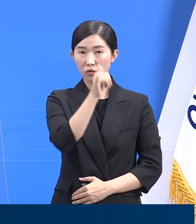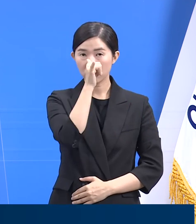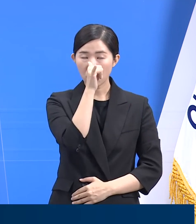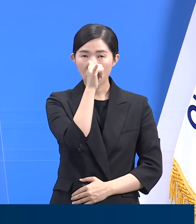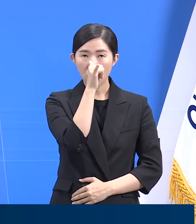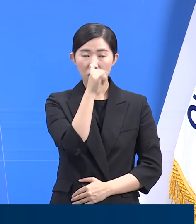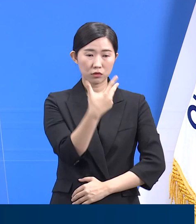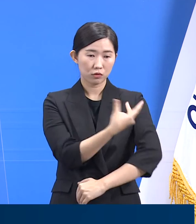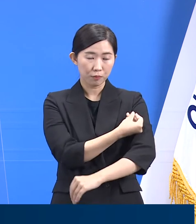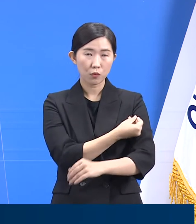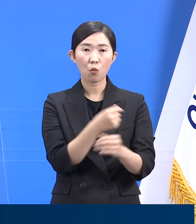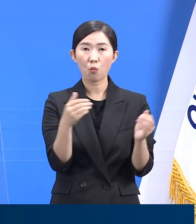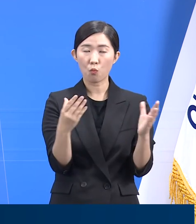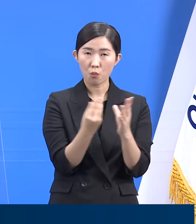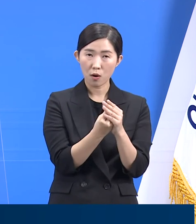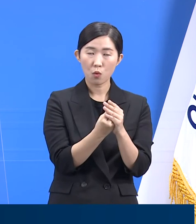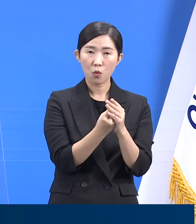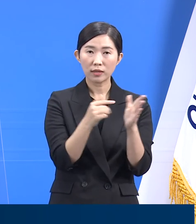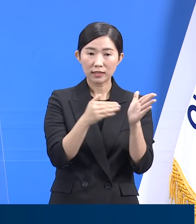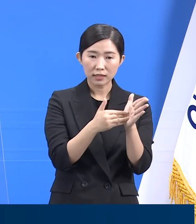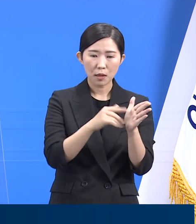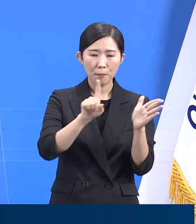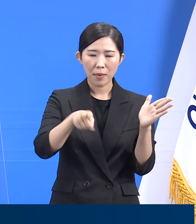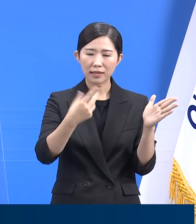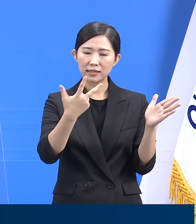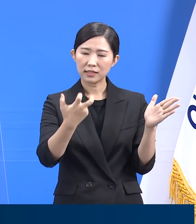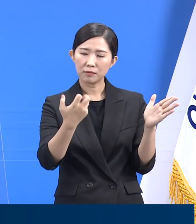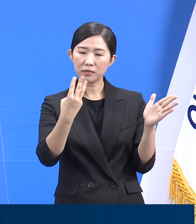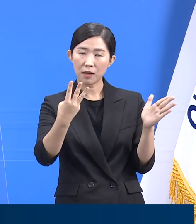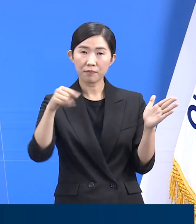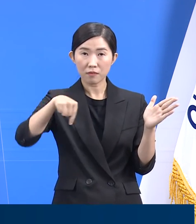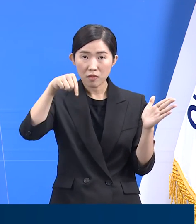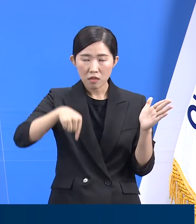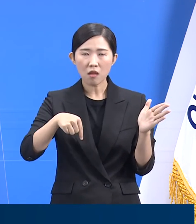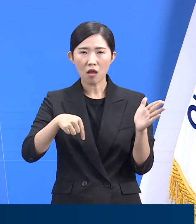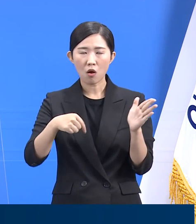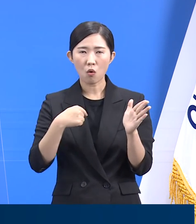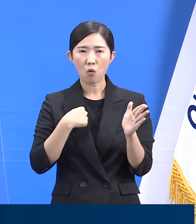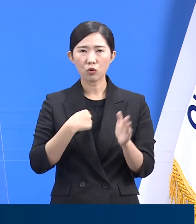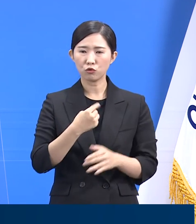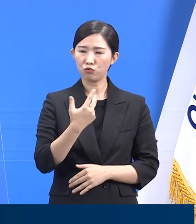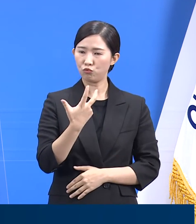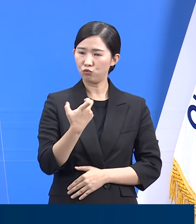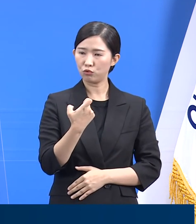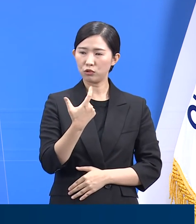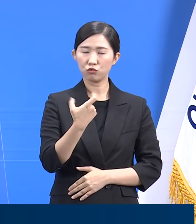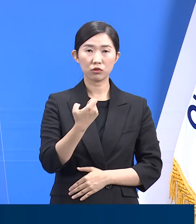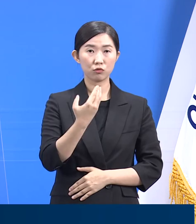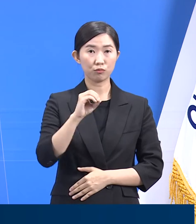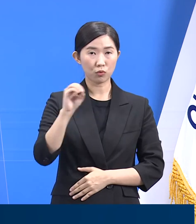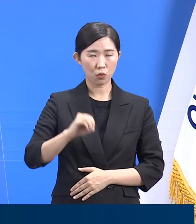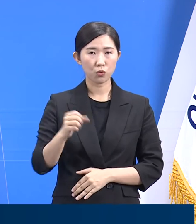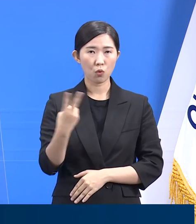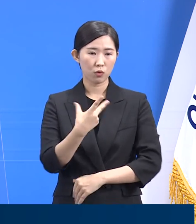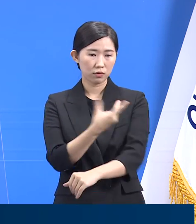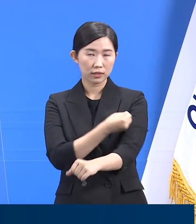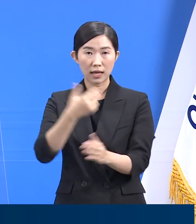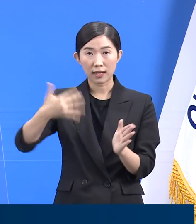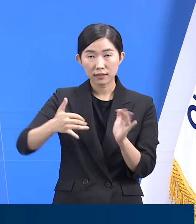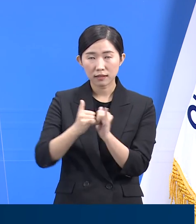완료자의 경우에는 173명 중 50명이 감염되어 29%로 나타났으며 백신 미접종자는 14명 중